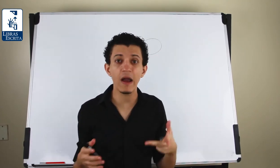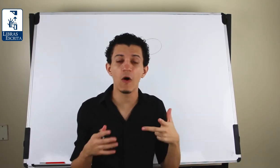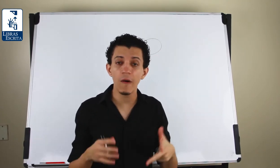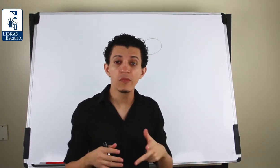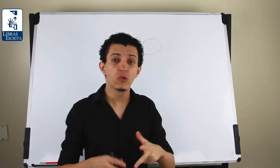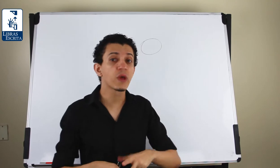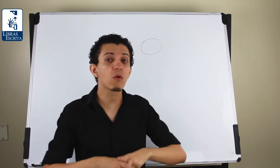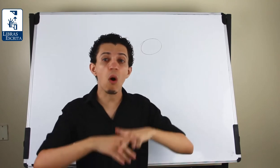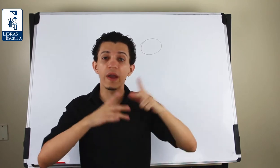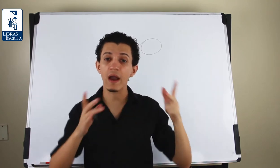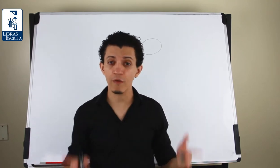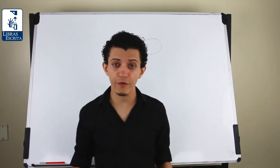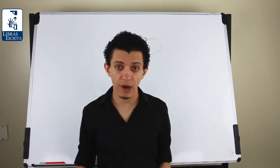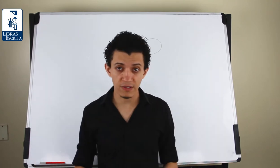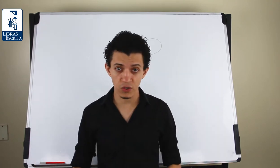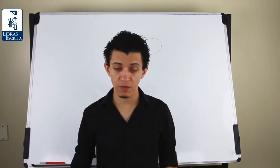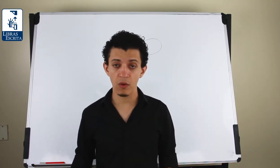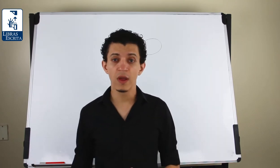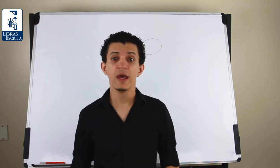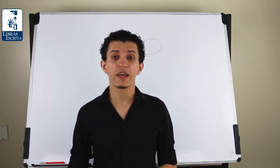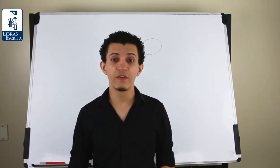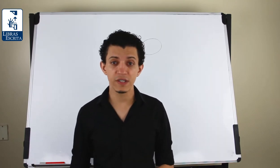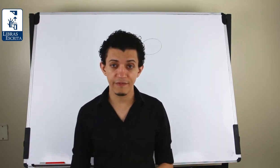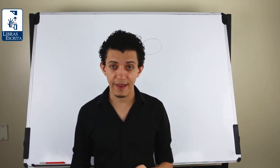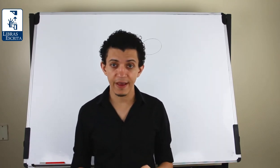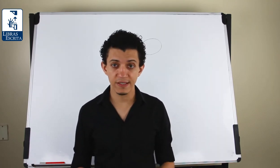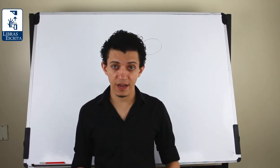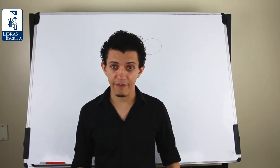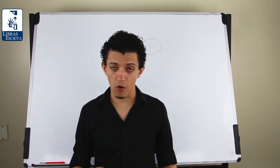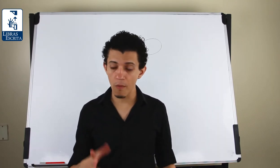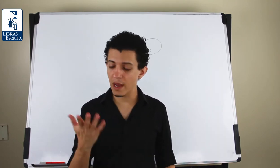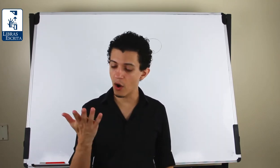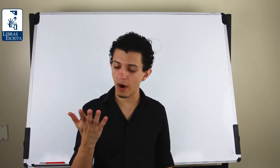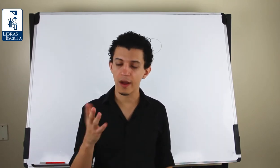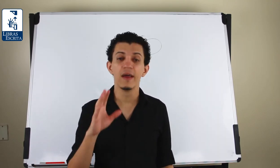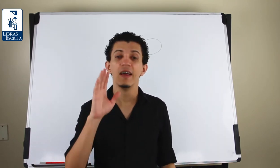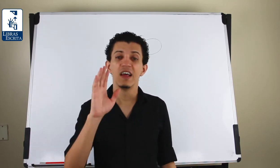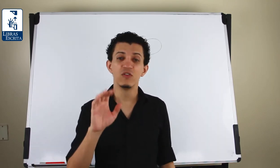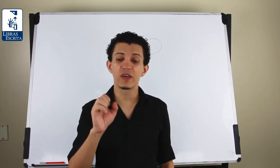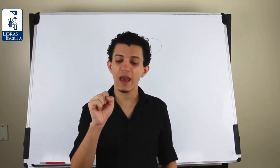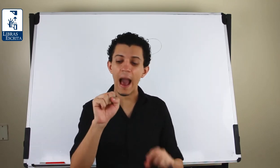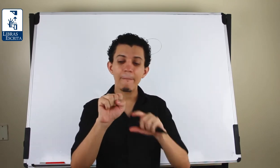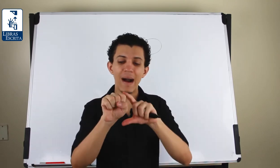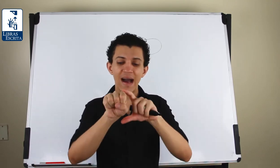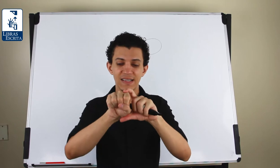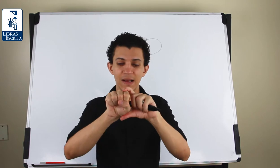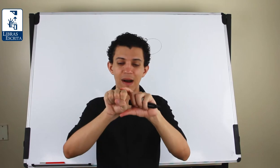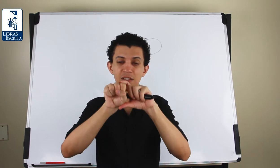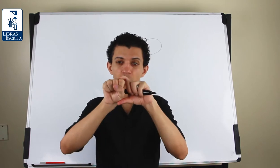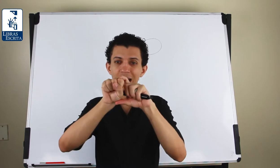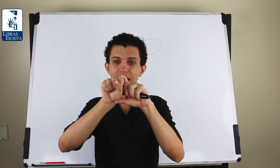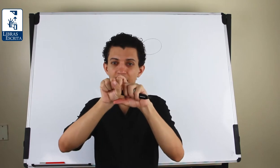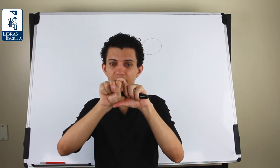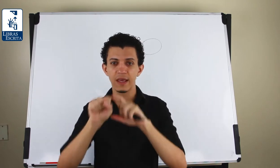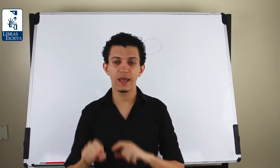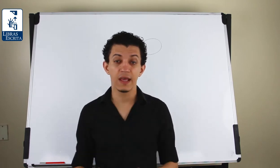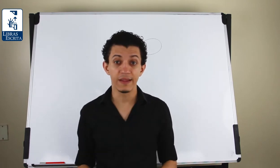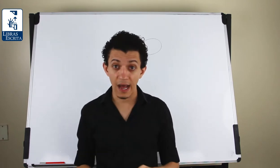maior do que qualquer configuração de mão que você venha escrever, ou melhor, do que a base, essa base quadrada aqui da